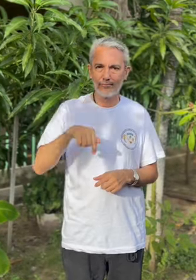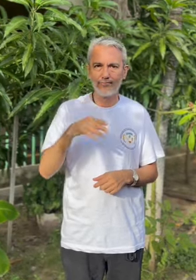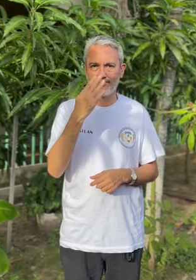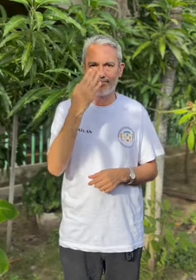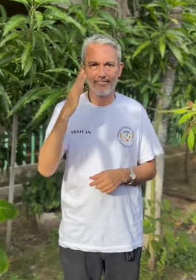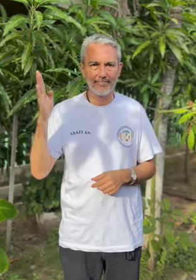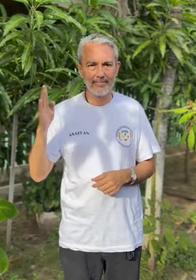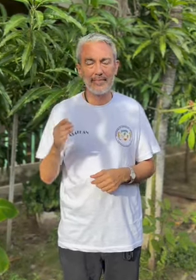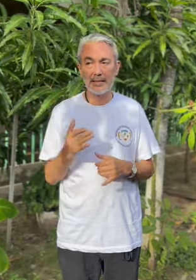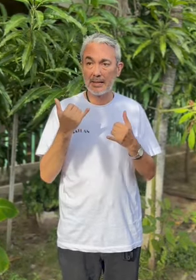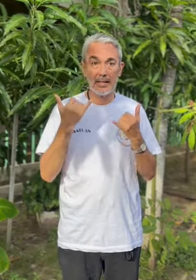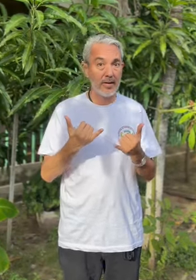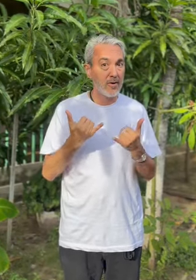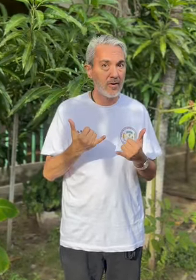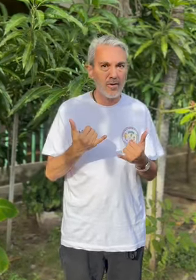Me encuentro en Barranquilla.